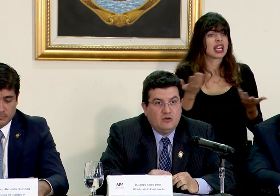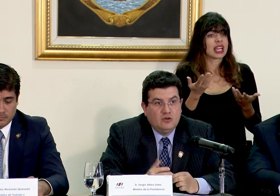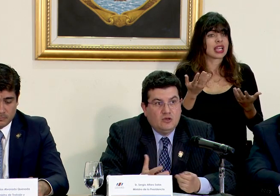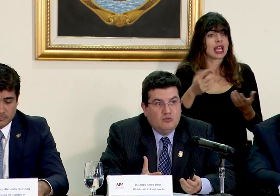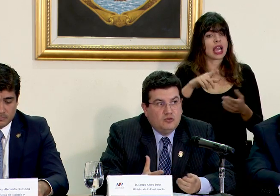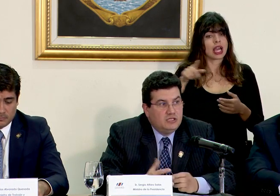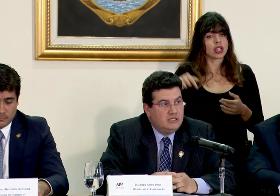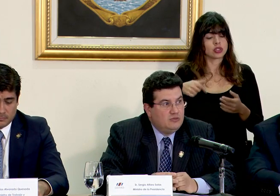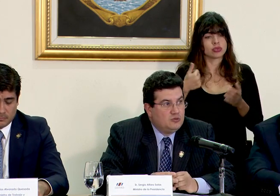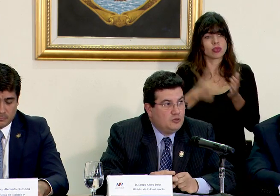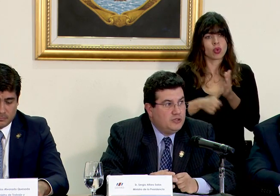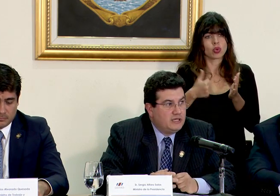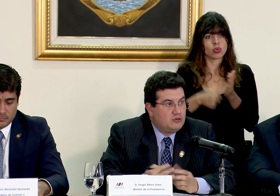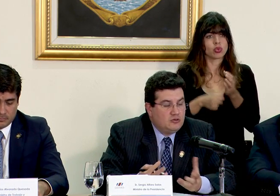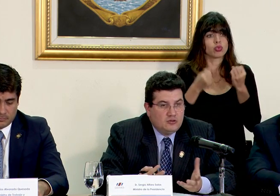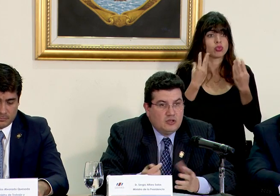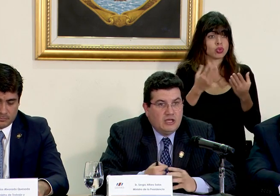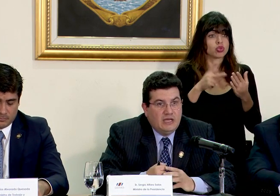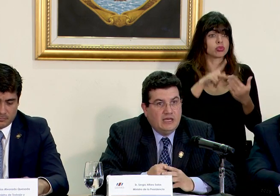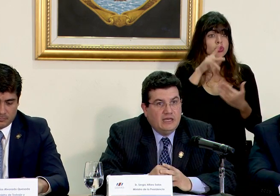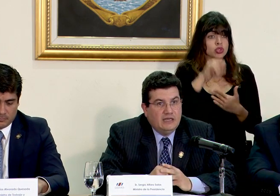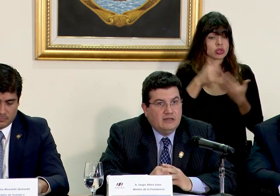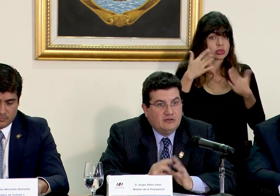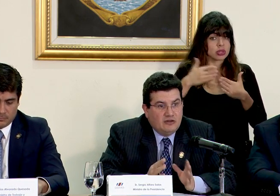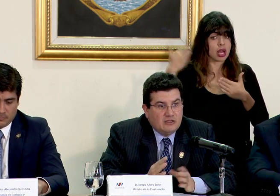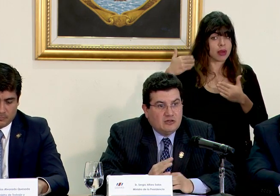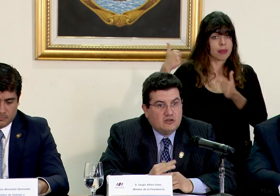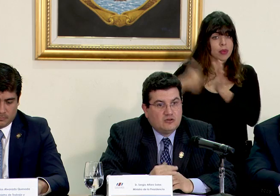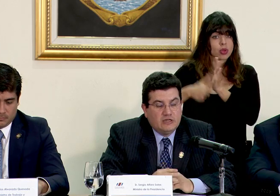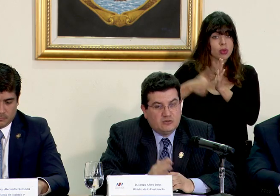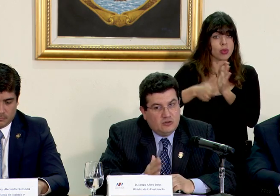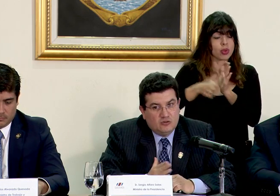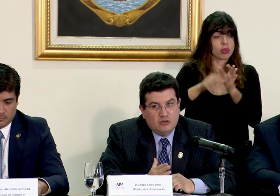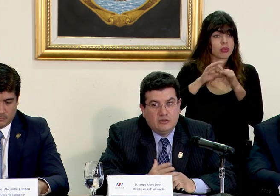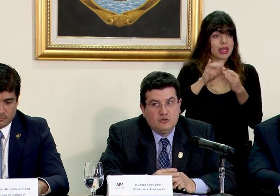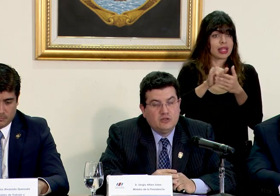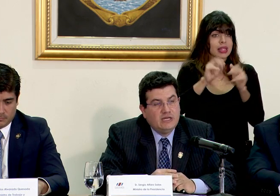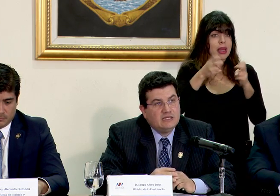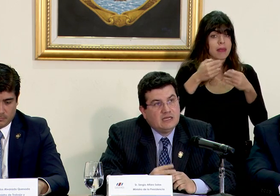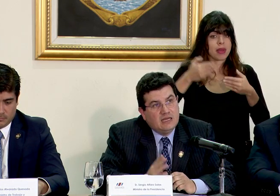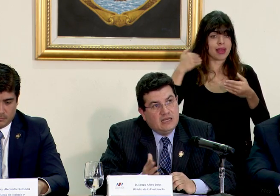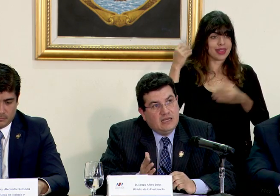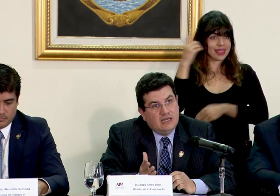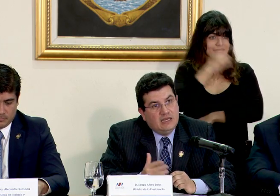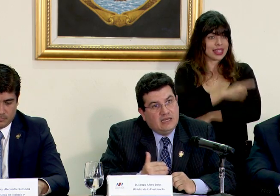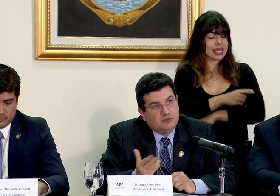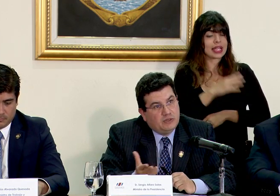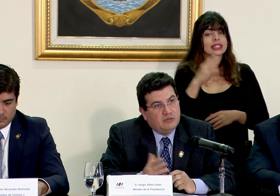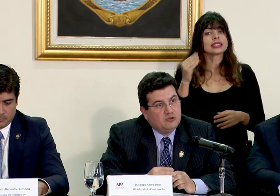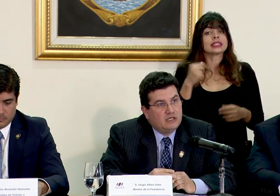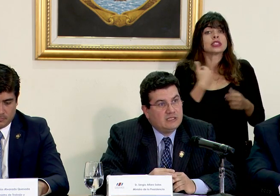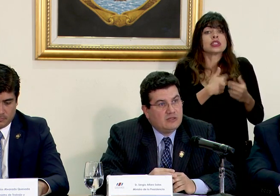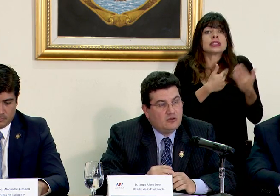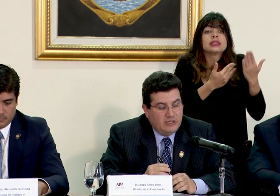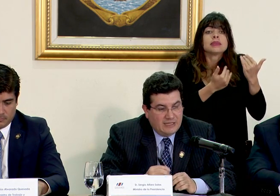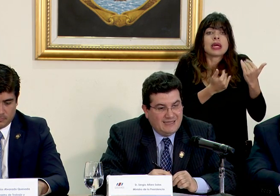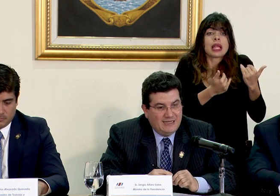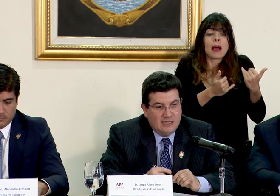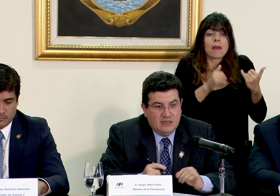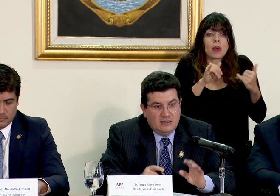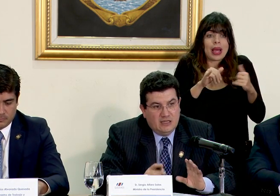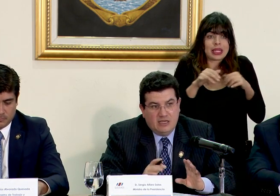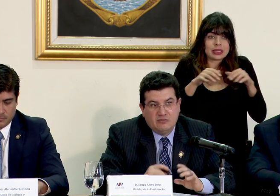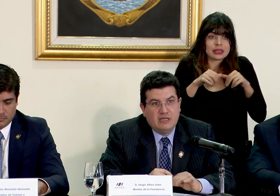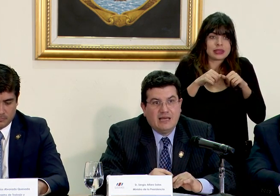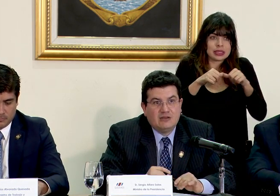se han votado muchísimos proyectos relacionados con esto en los últimos días y esperemos que esa tónica